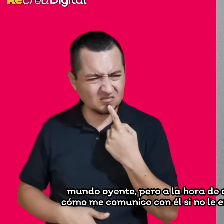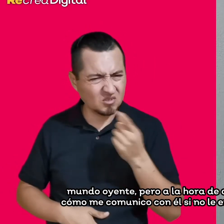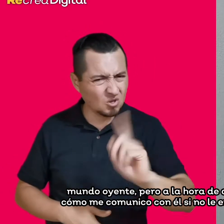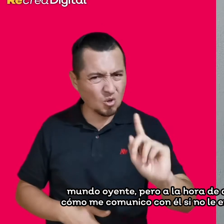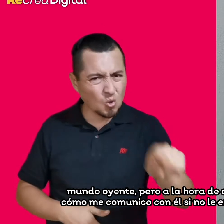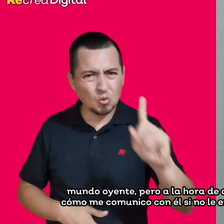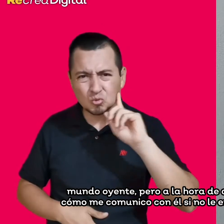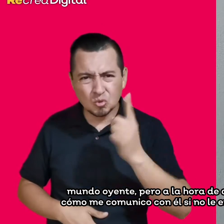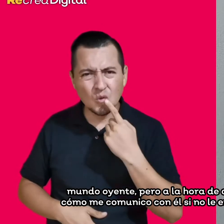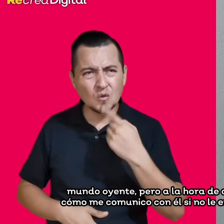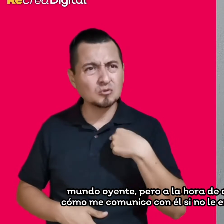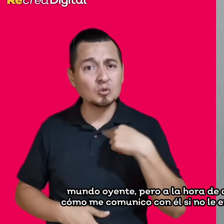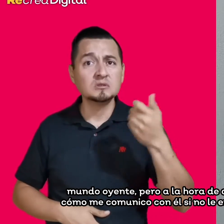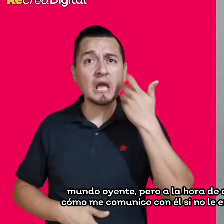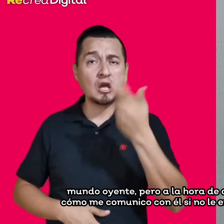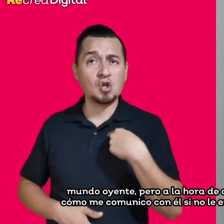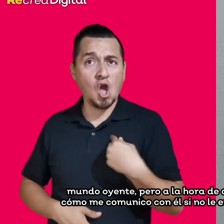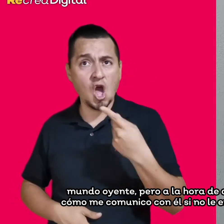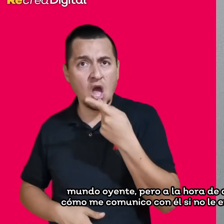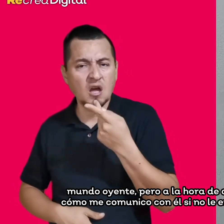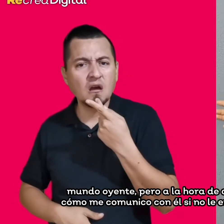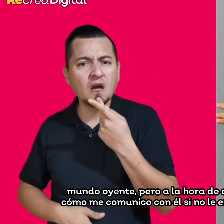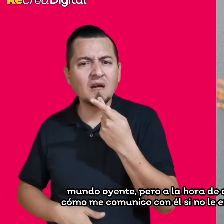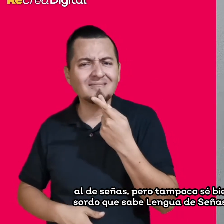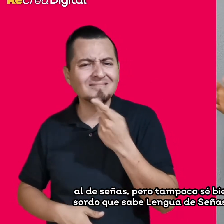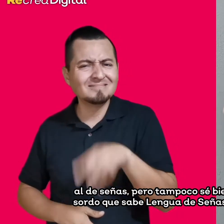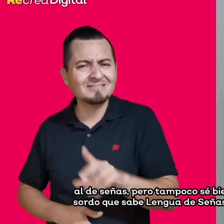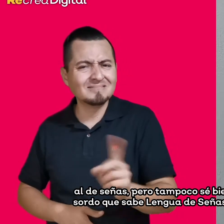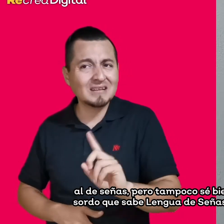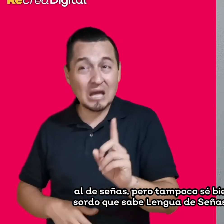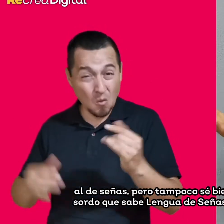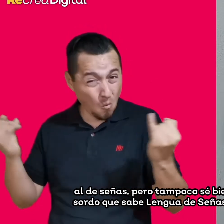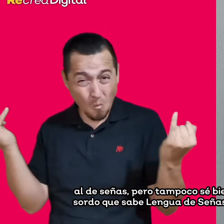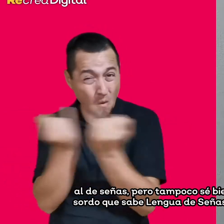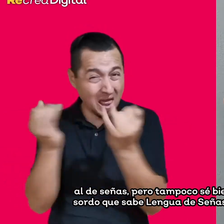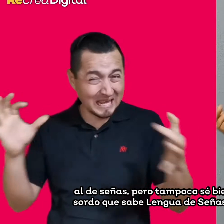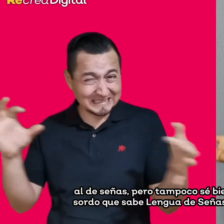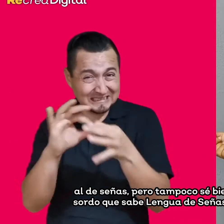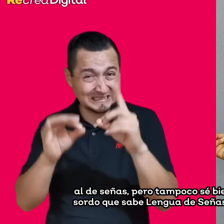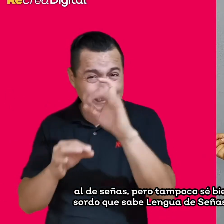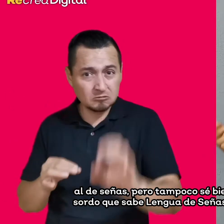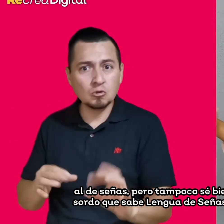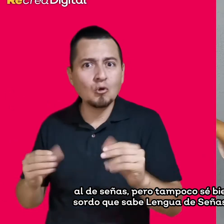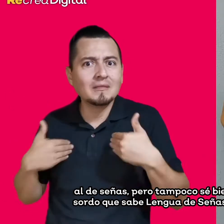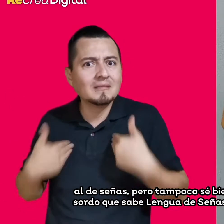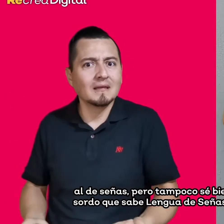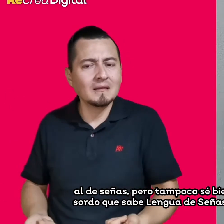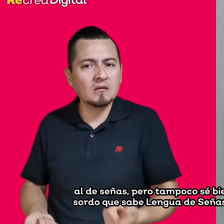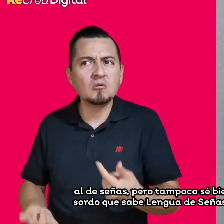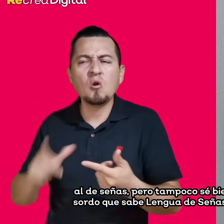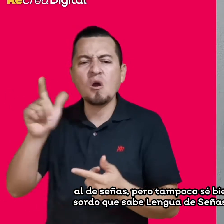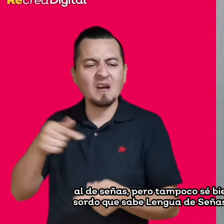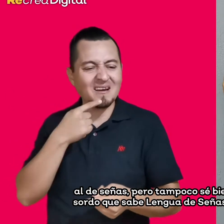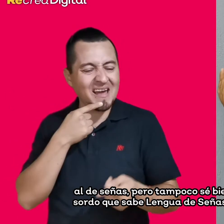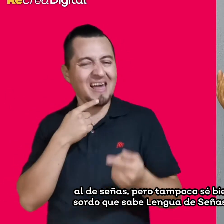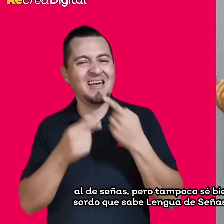comunico con él si no le entiendo. Me rechazan, entonces corro al de señas, pero tampoco sé bien señas. Entonces si llega un